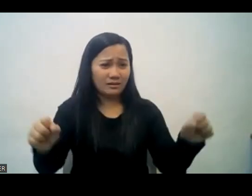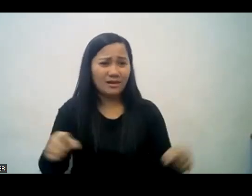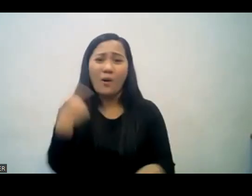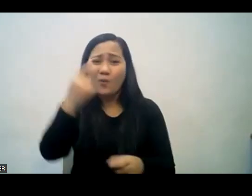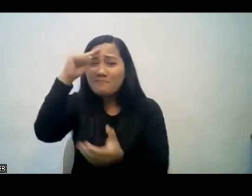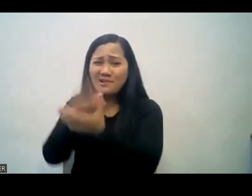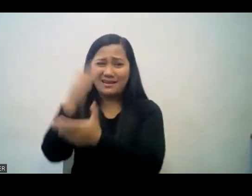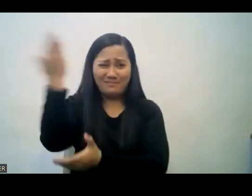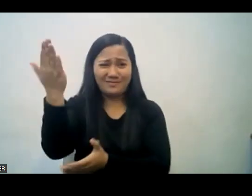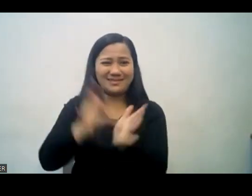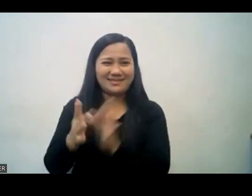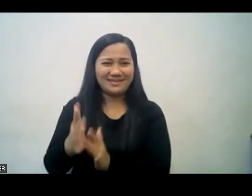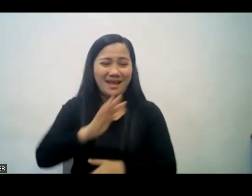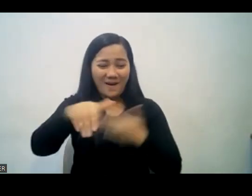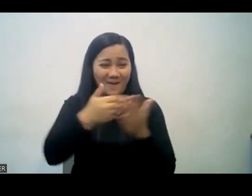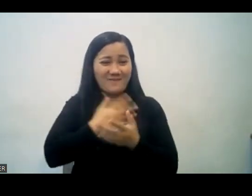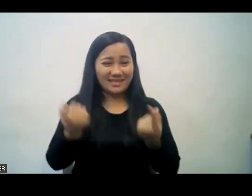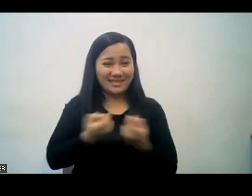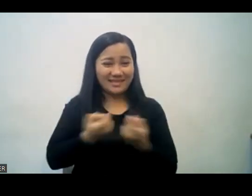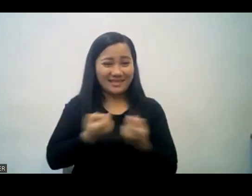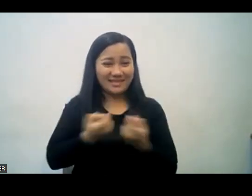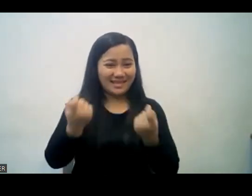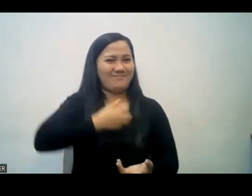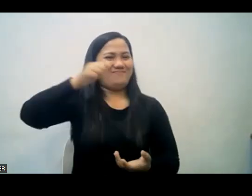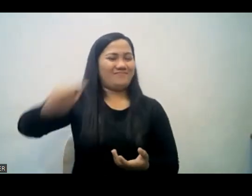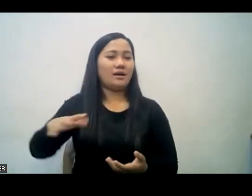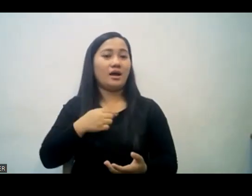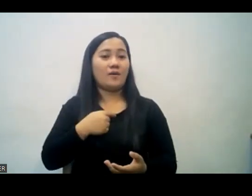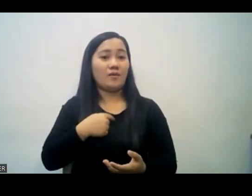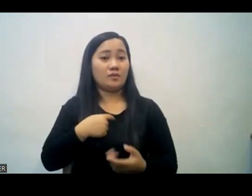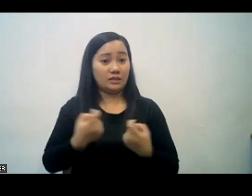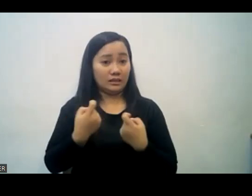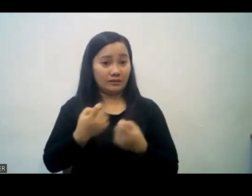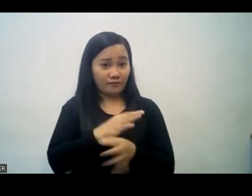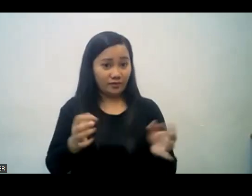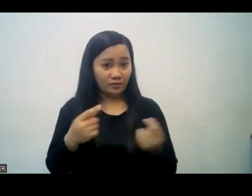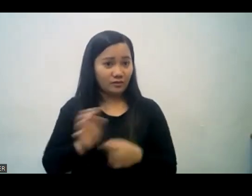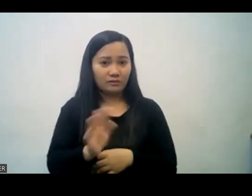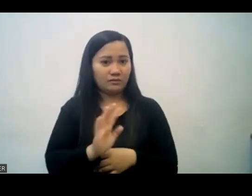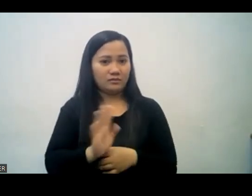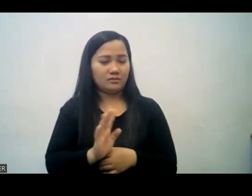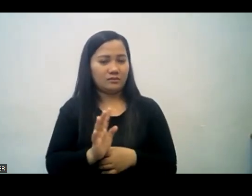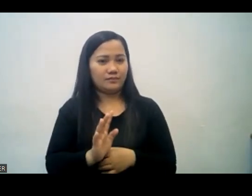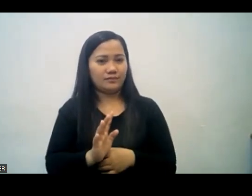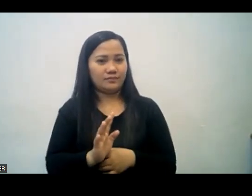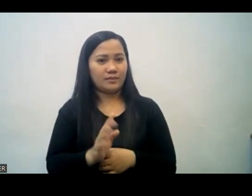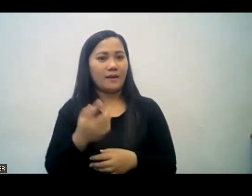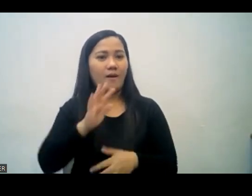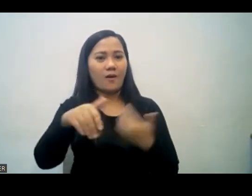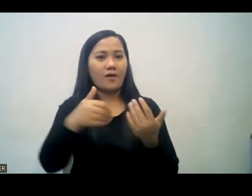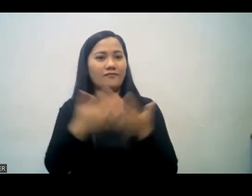took all my sins away and now i'm free no there is nothing left to do it is finished